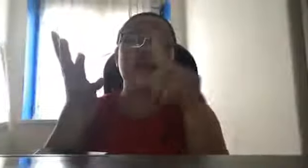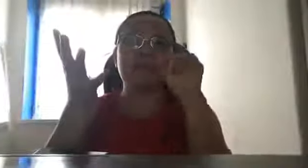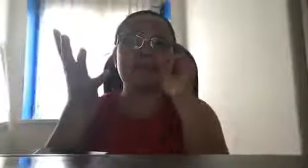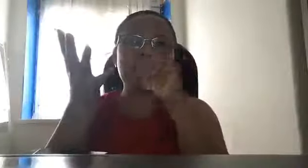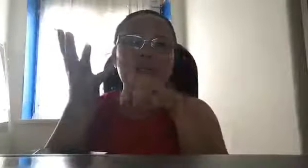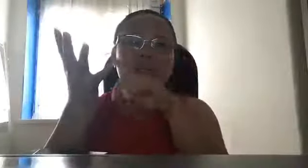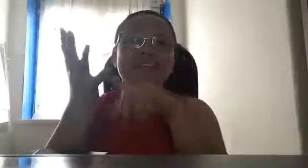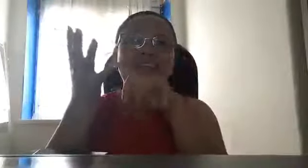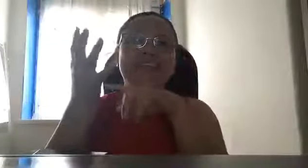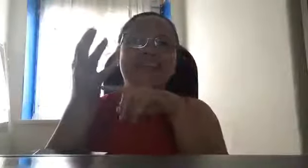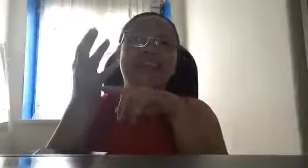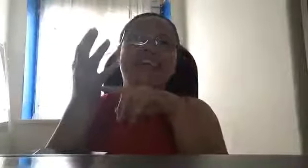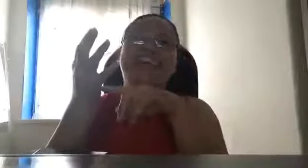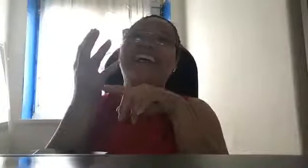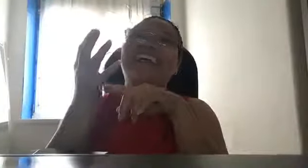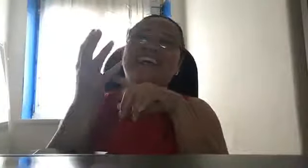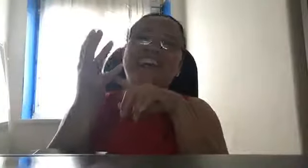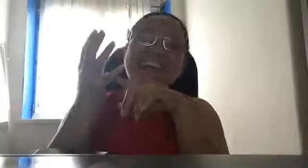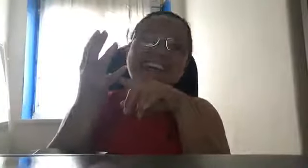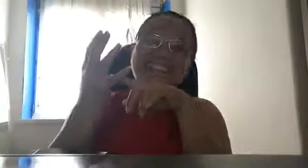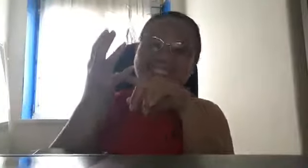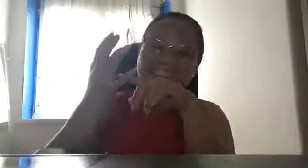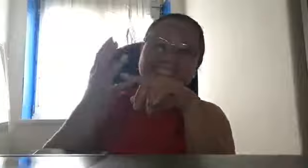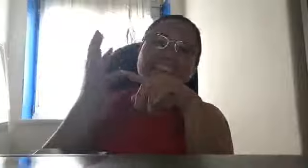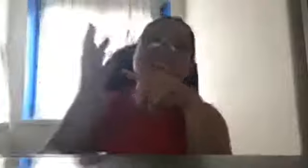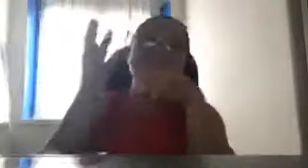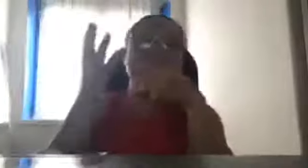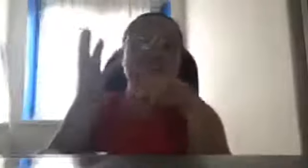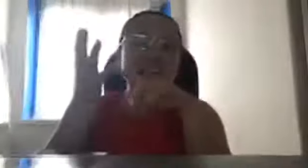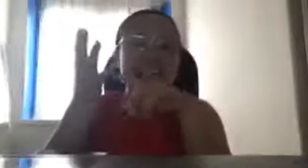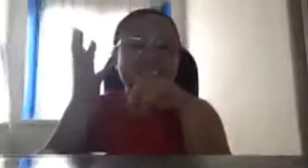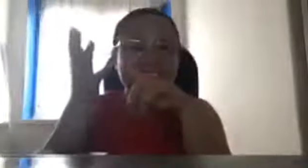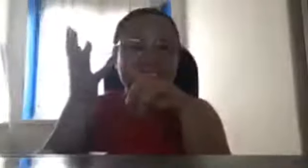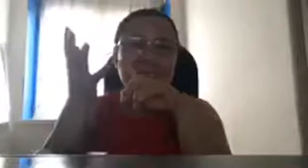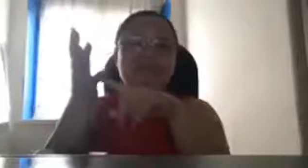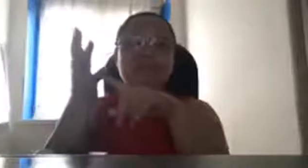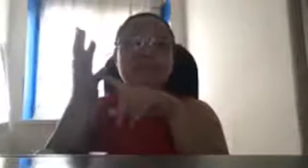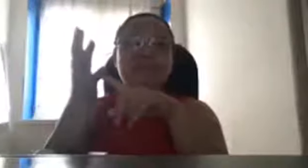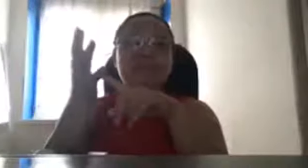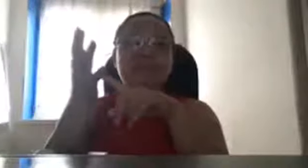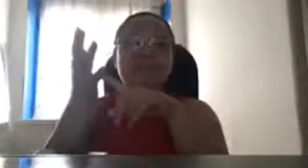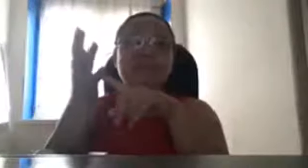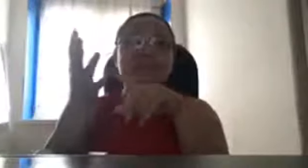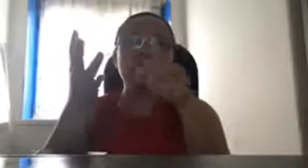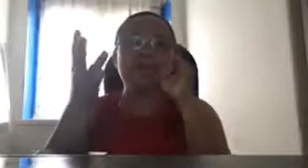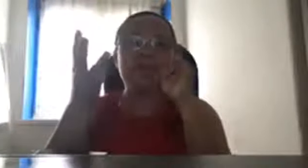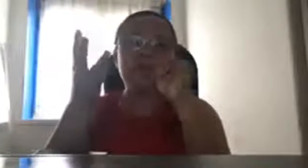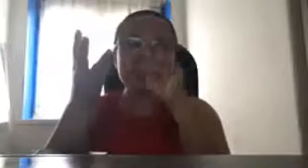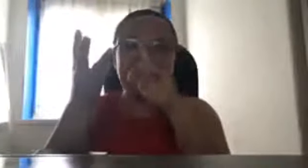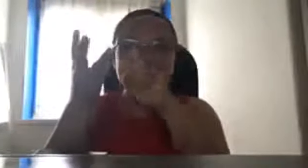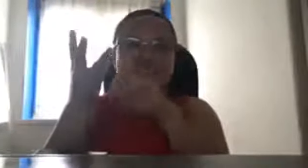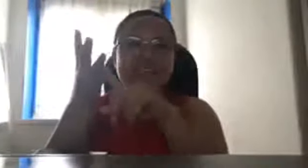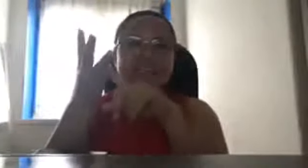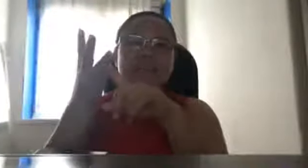mayroon ka ng pedigre, joke, mayroon ka ng natapos, mayroon ka ng kakayanan,